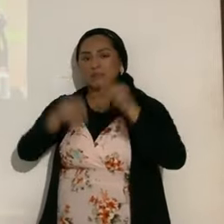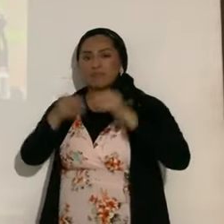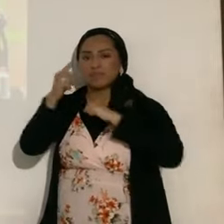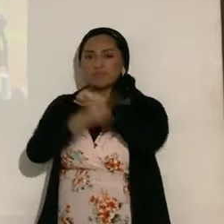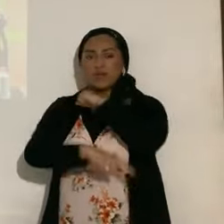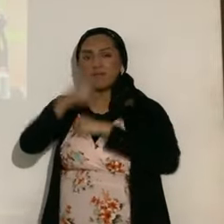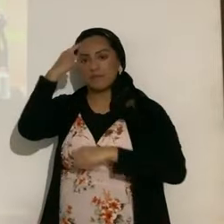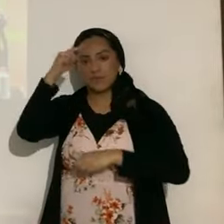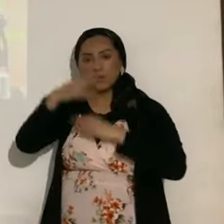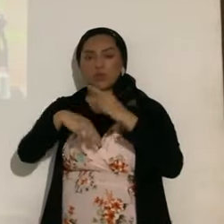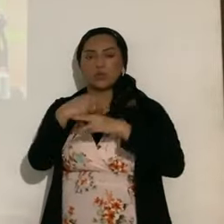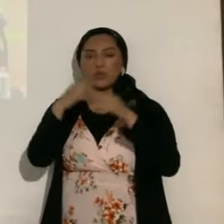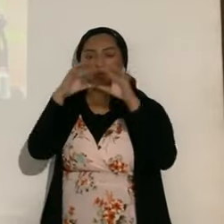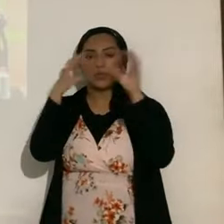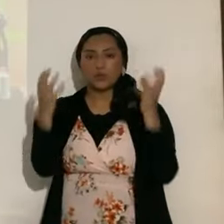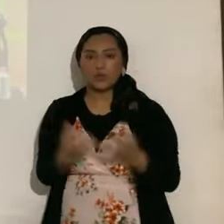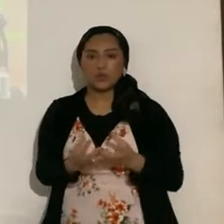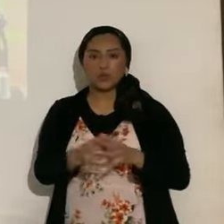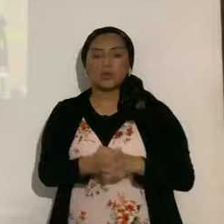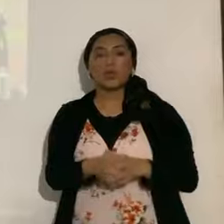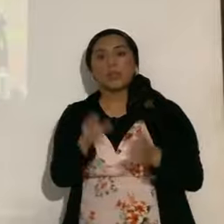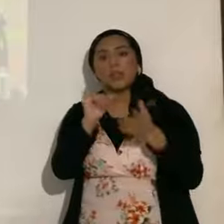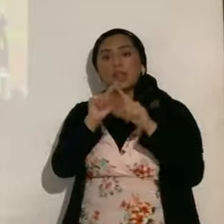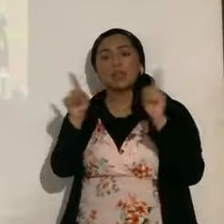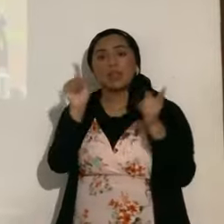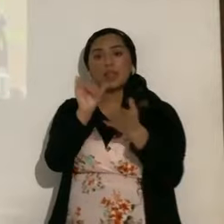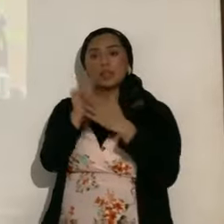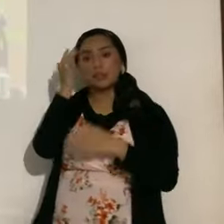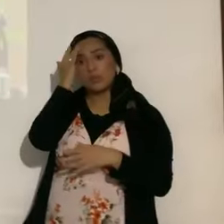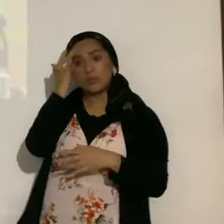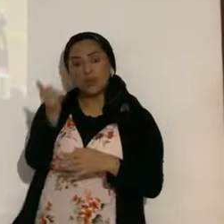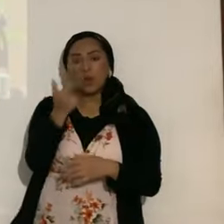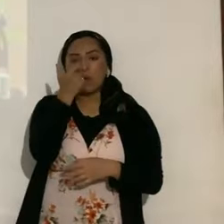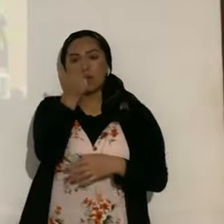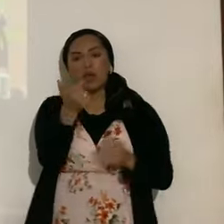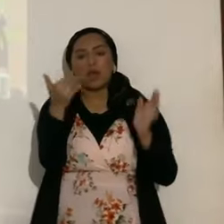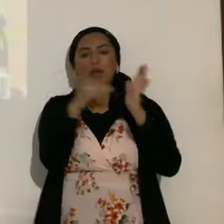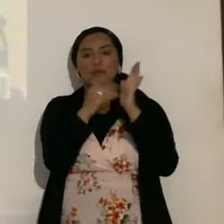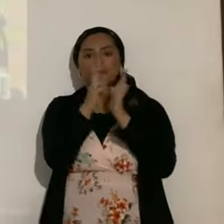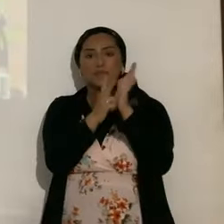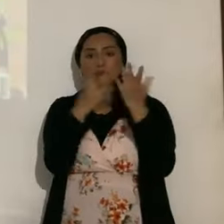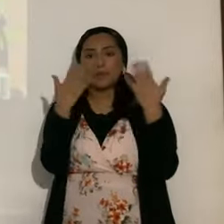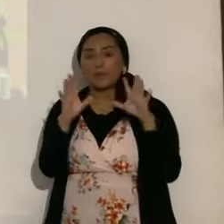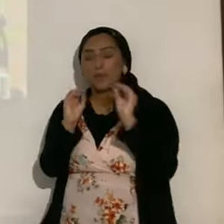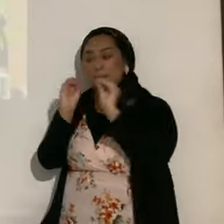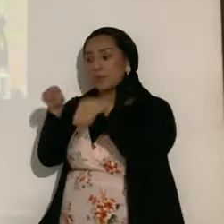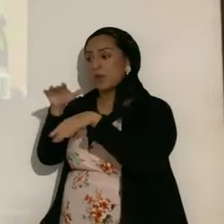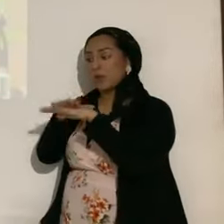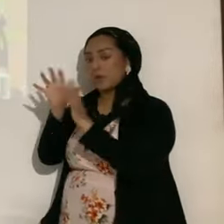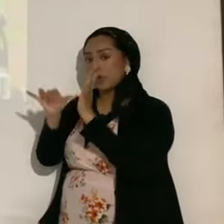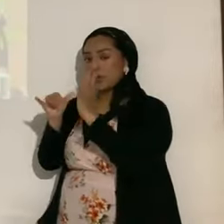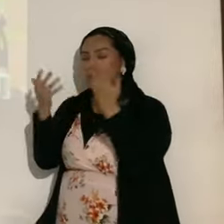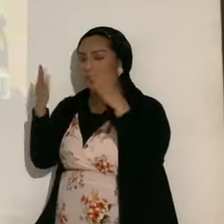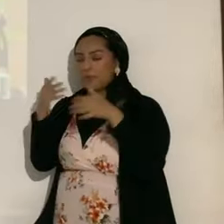terribles, para la tierra, pero por eso, repítanme este video, una vez que esté subido a YouTube, y me voy a poniendo de pie,